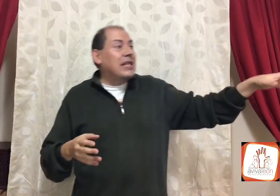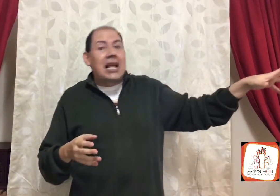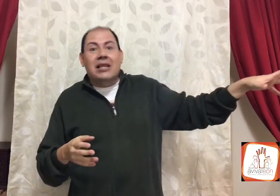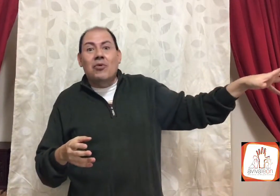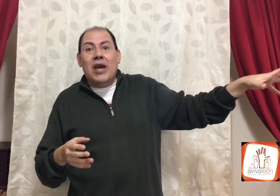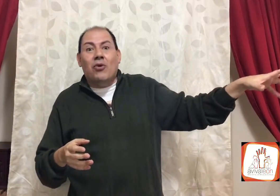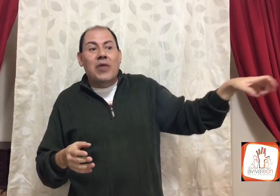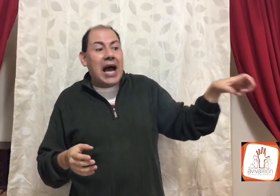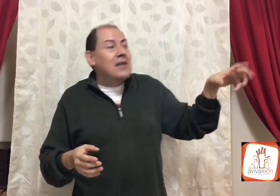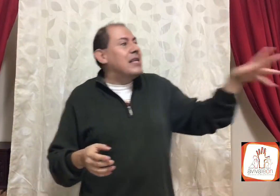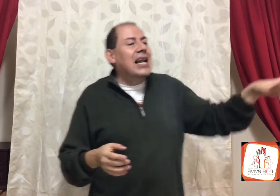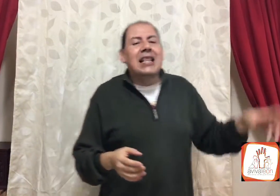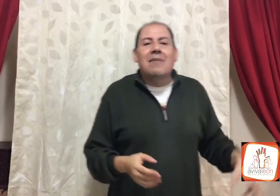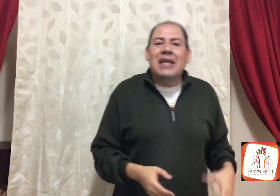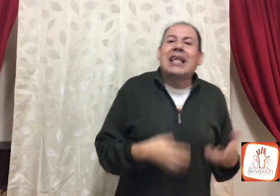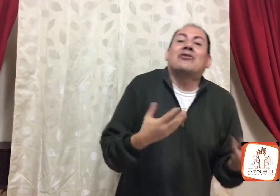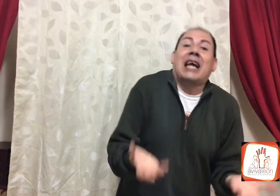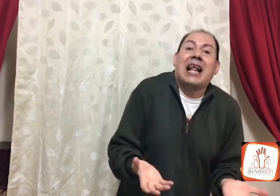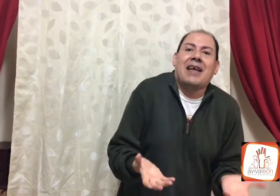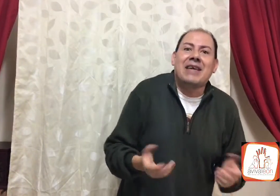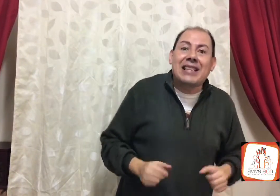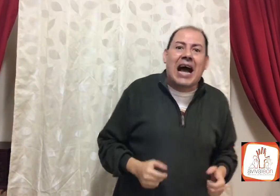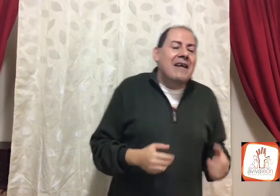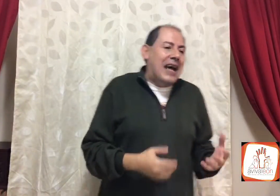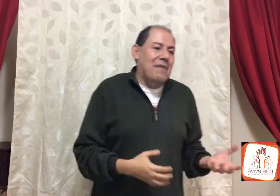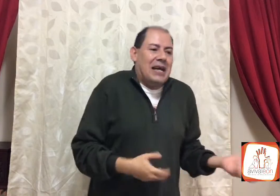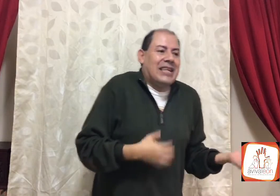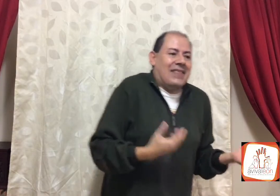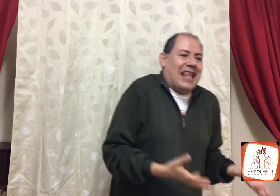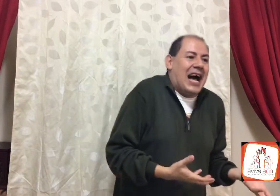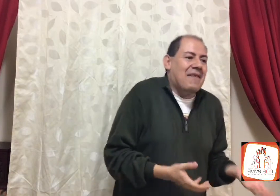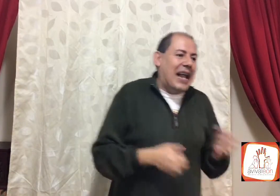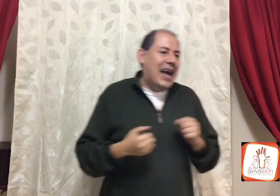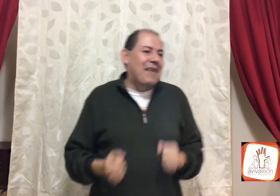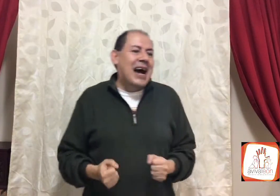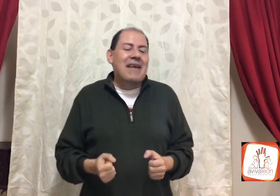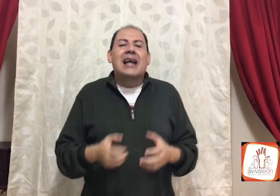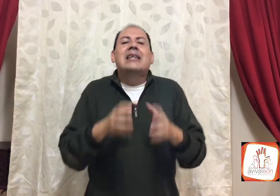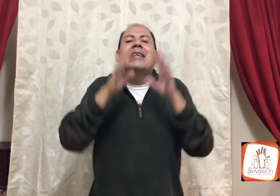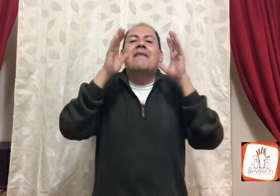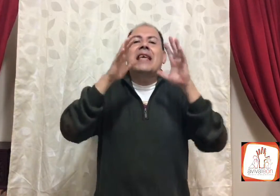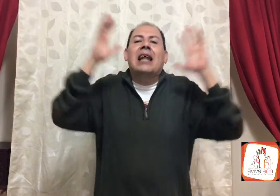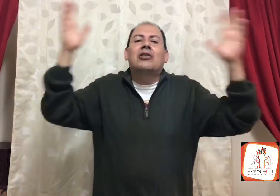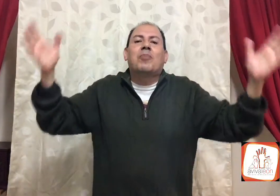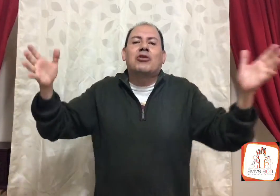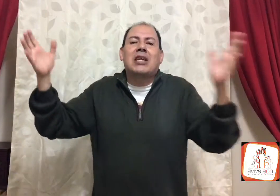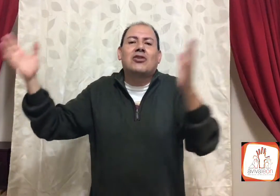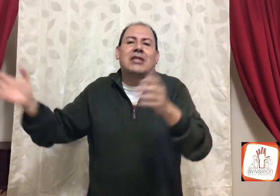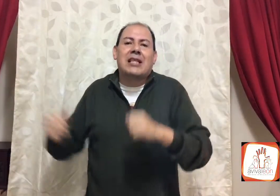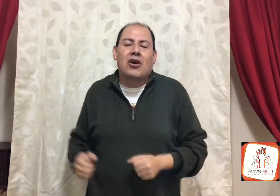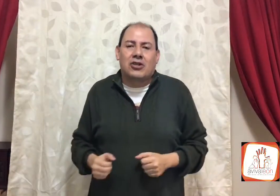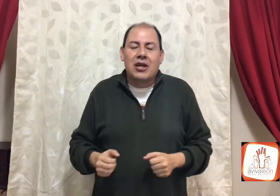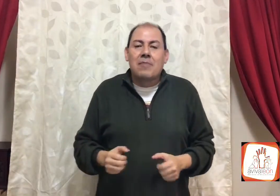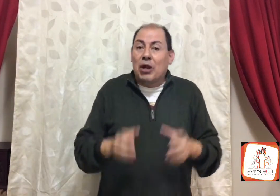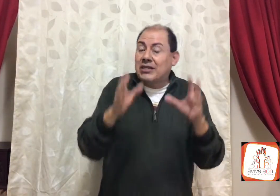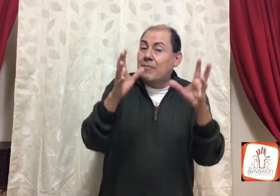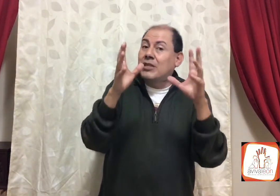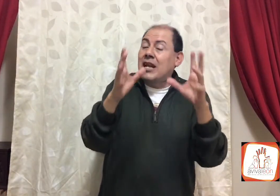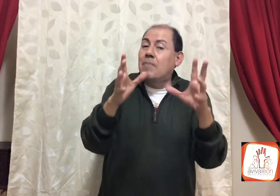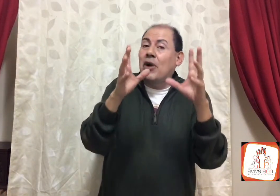de la tribu de Judá, y eres levita, o sea, era levita, además cantaba, alababa, sabía los procesos de Dios, pero estamos en la época